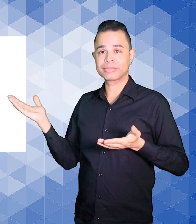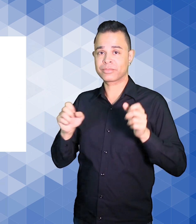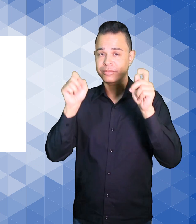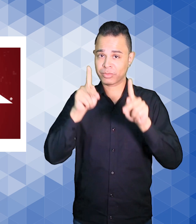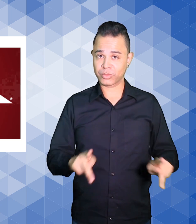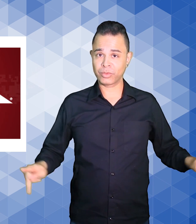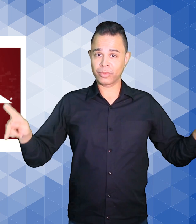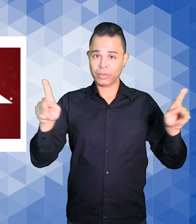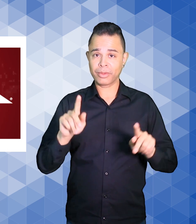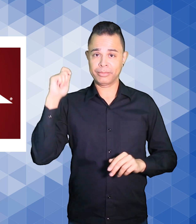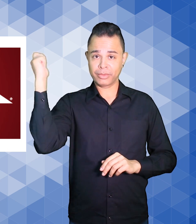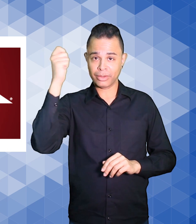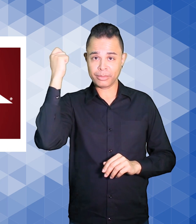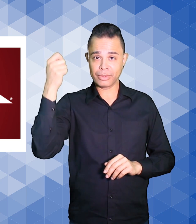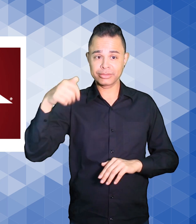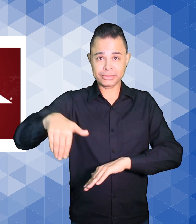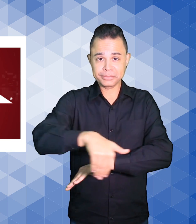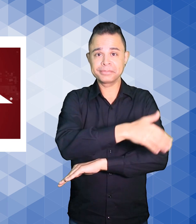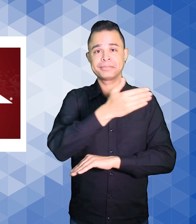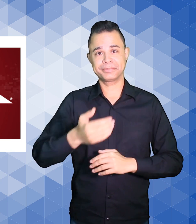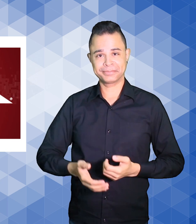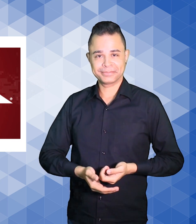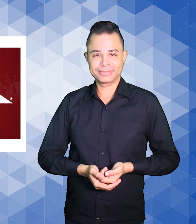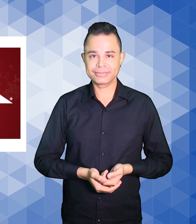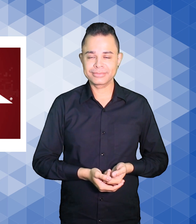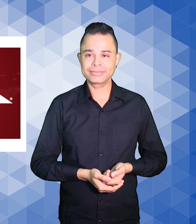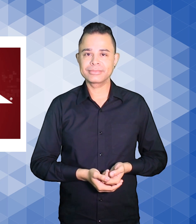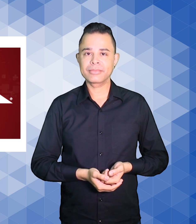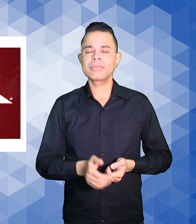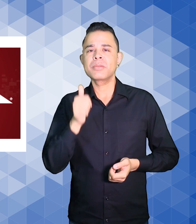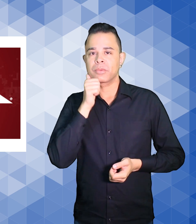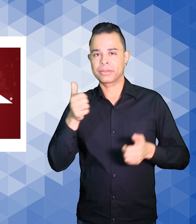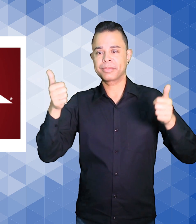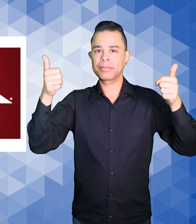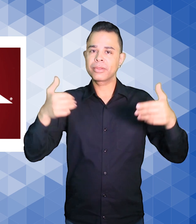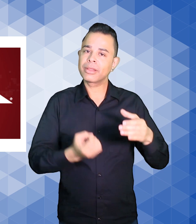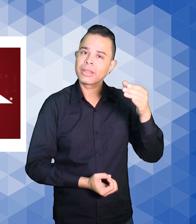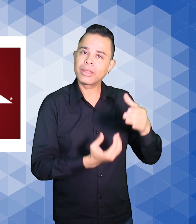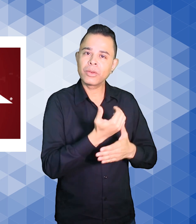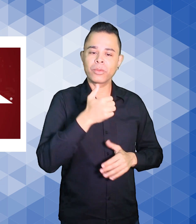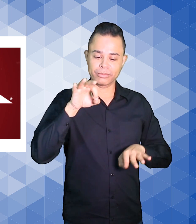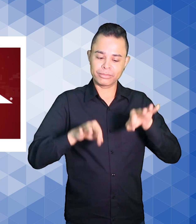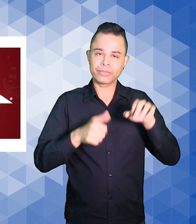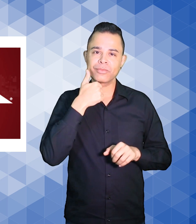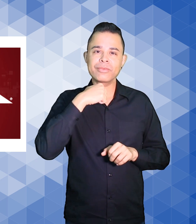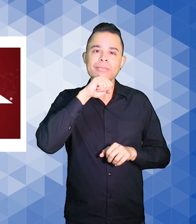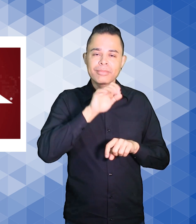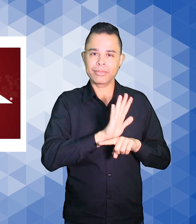Paulo, na capital. Criei o Cine Materna a partir de uma necessidade pessoal, que